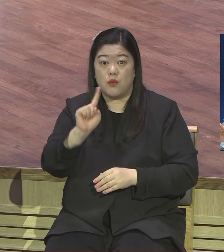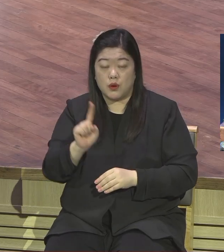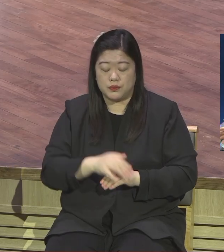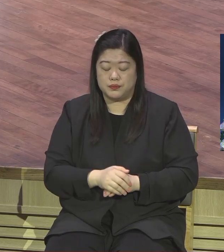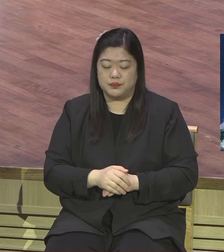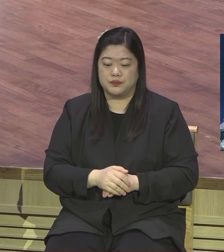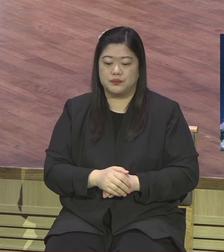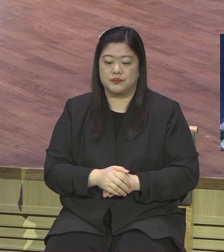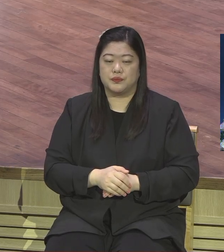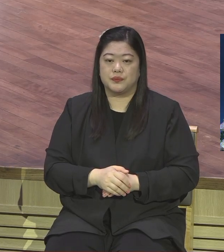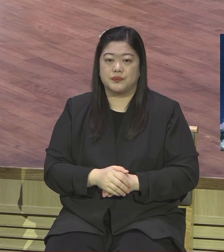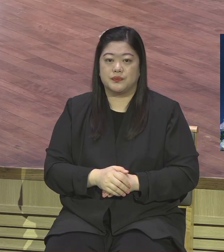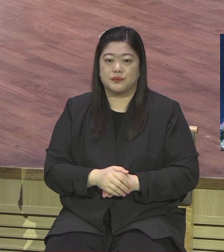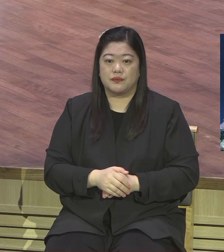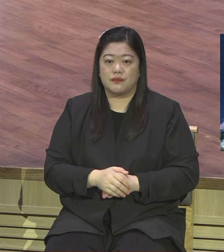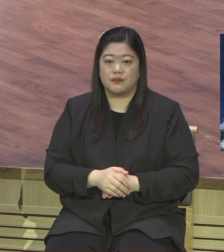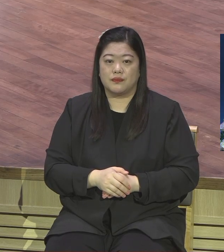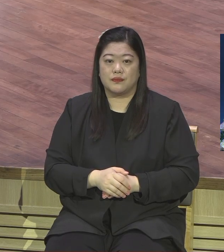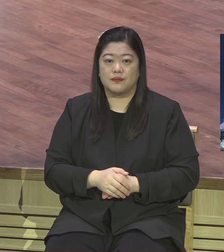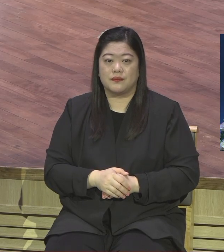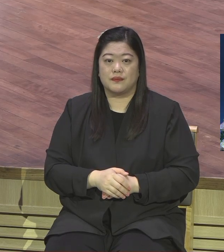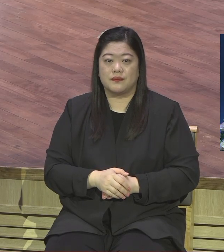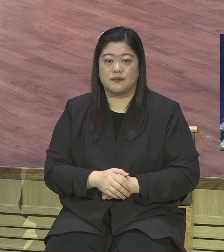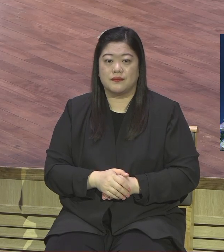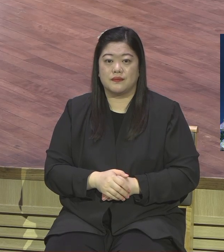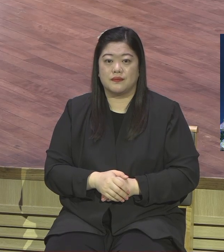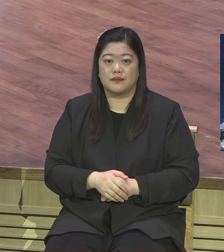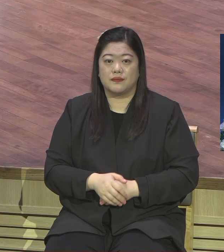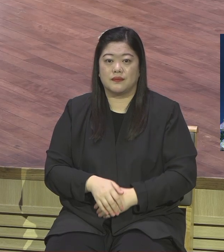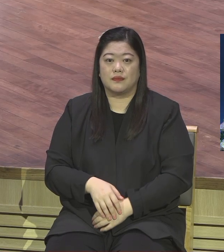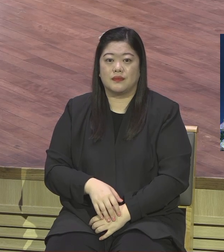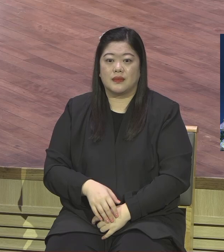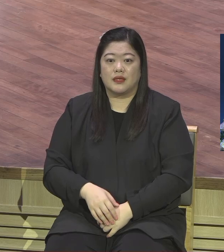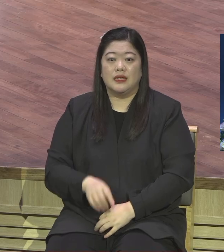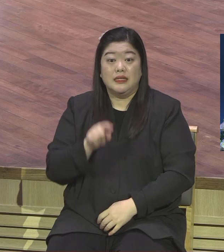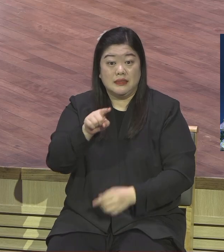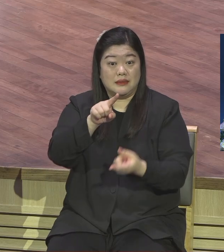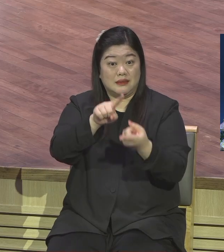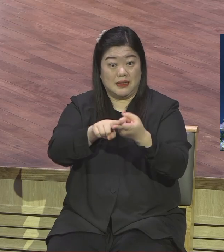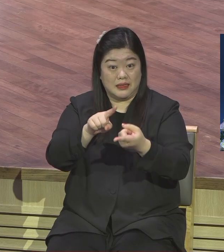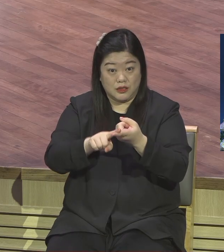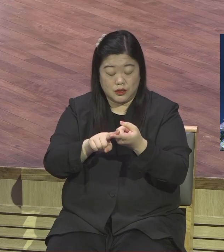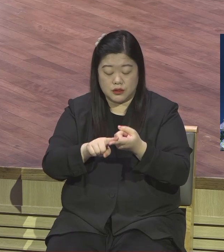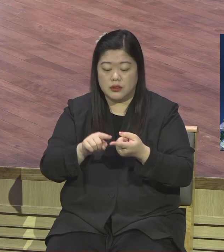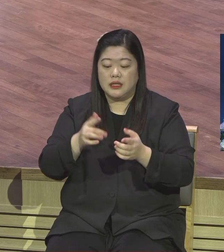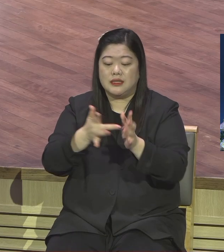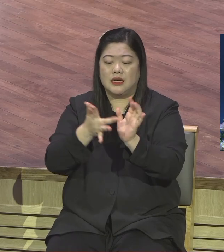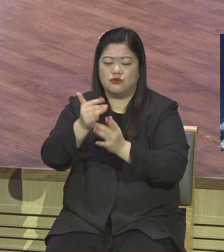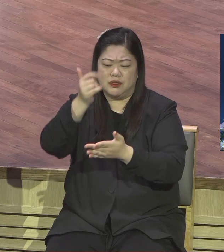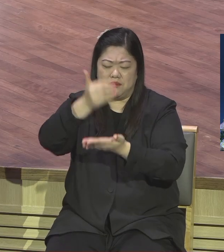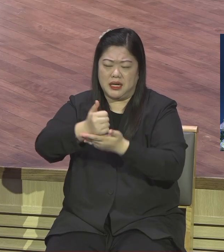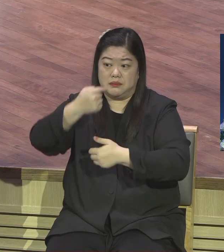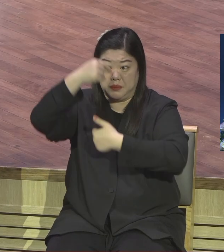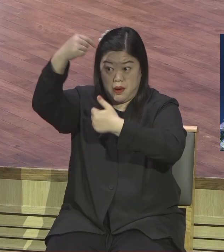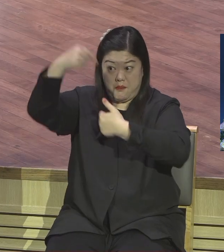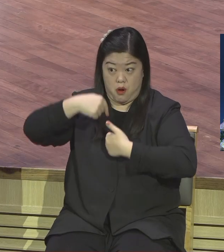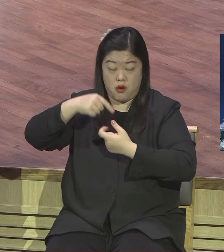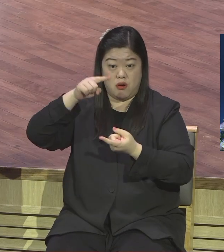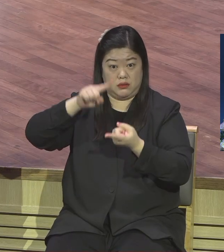그걸 남겼는데 거기에 대해서 강한 우리가 동기부여가